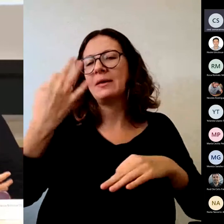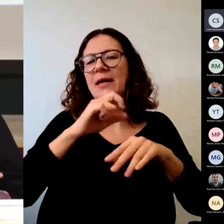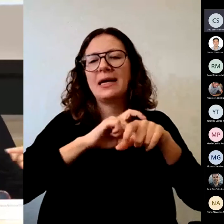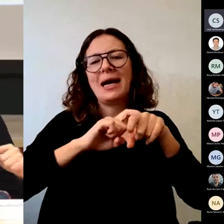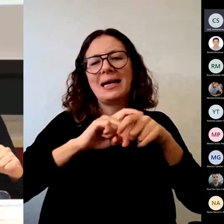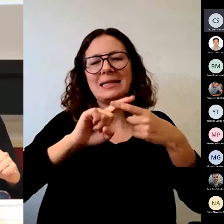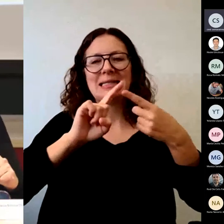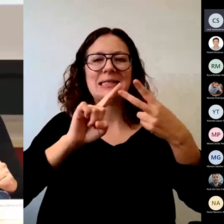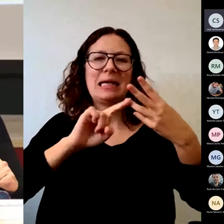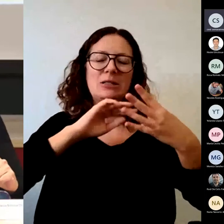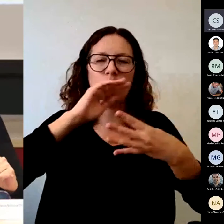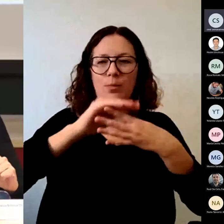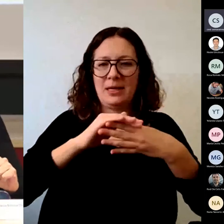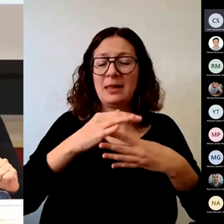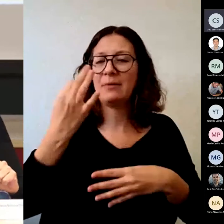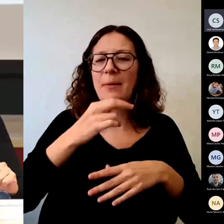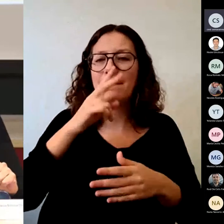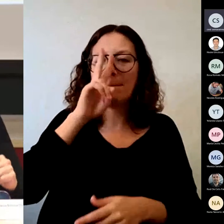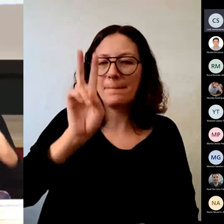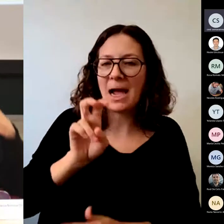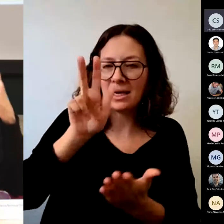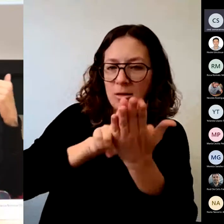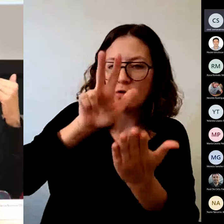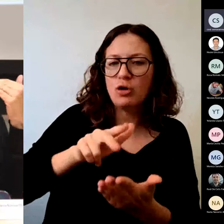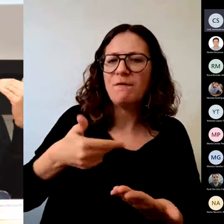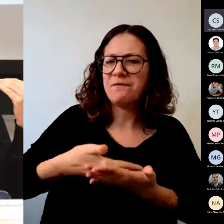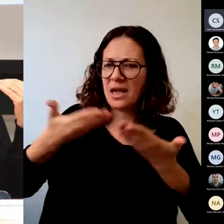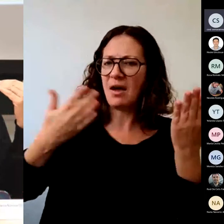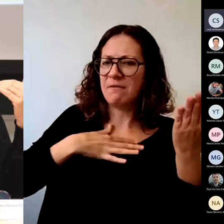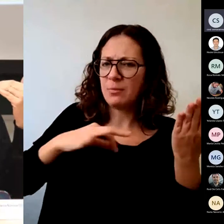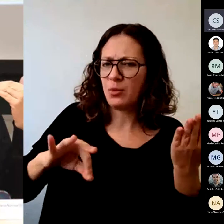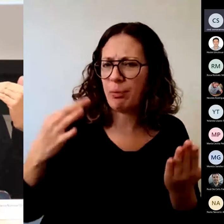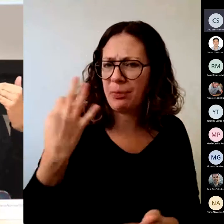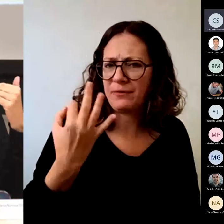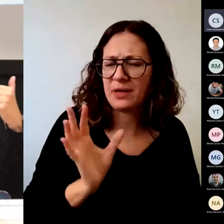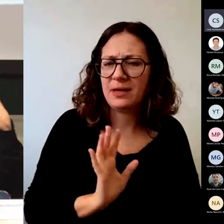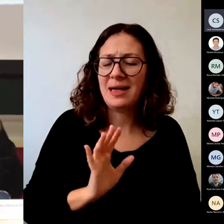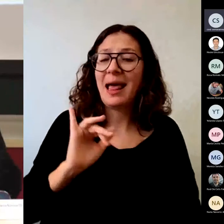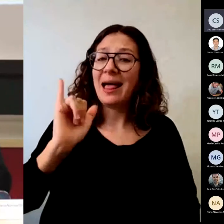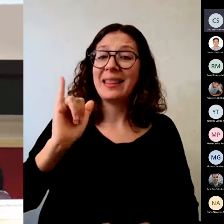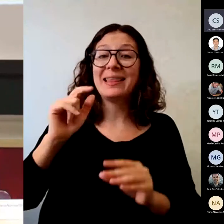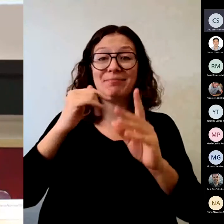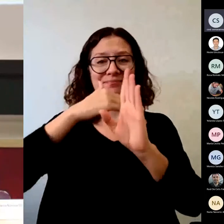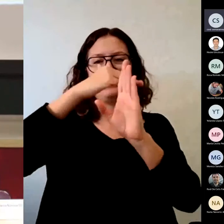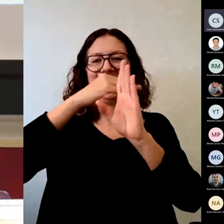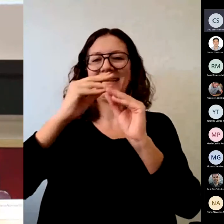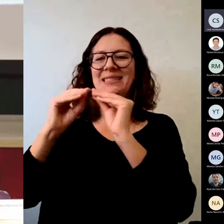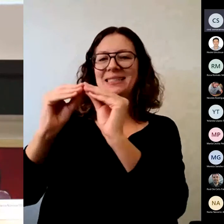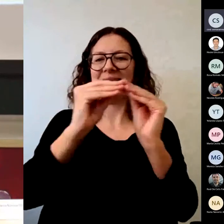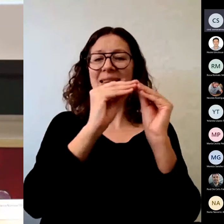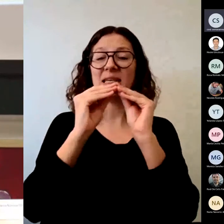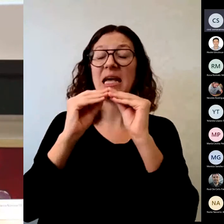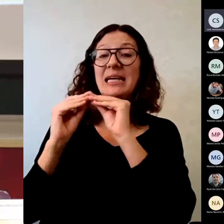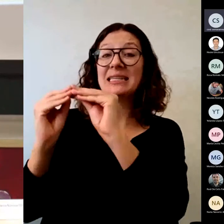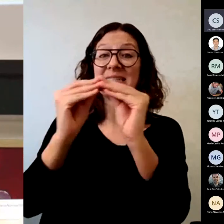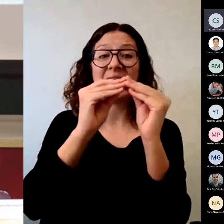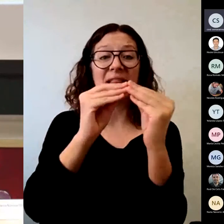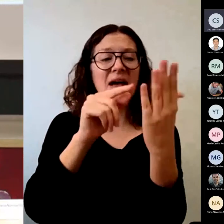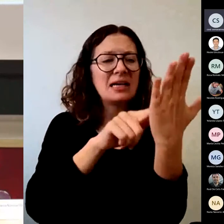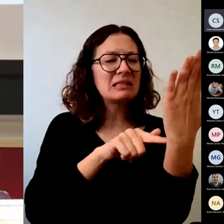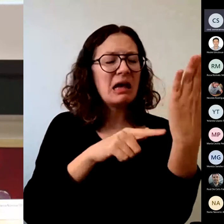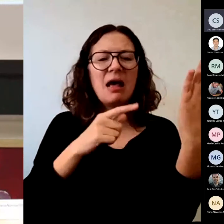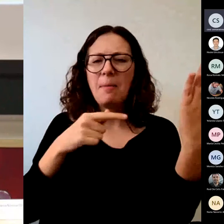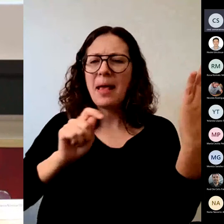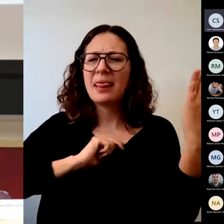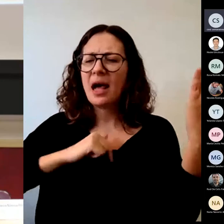analizar tienen que ser válidos tienen que ser fiables tenemos unos estándares que nos van a permitir saber si los instrumentos evaluativos no estoy hablando del